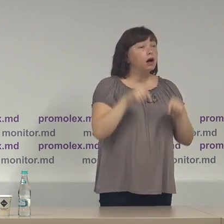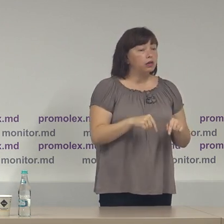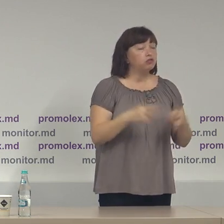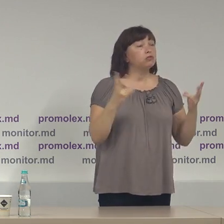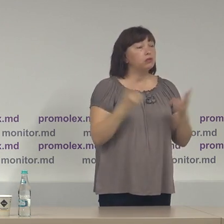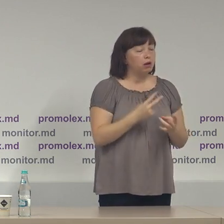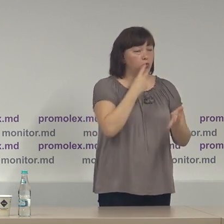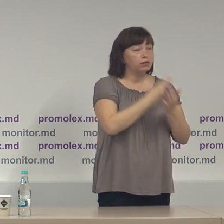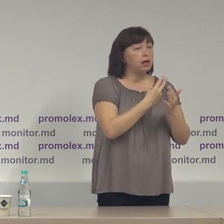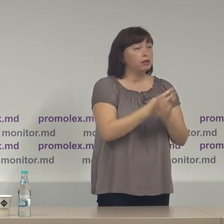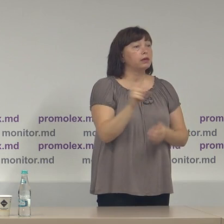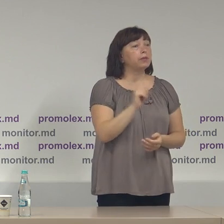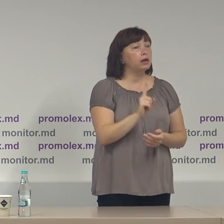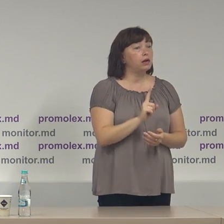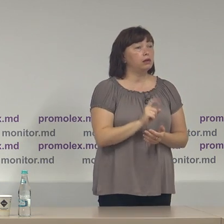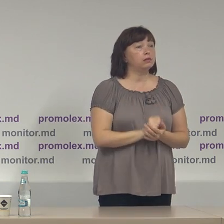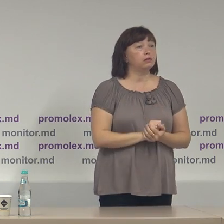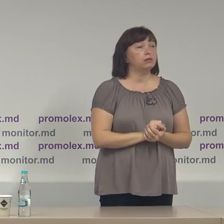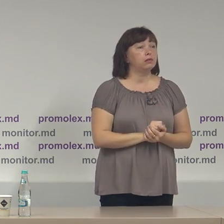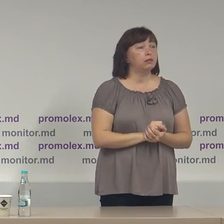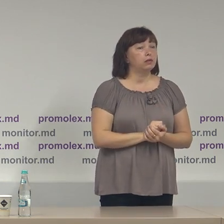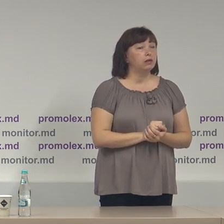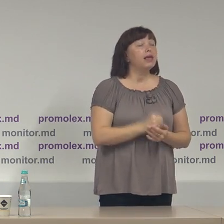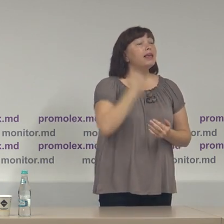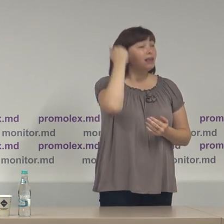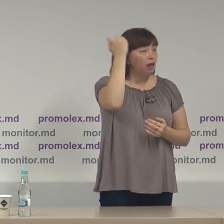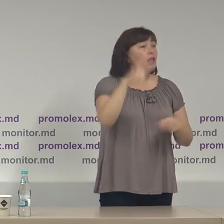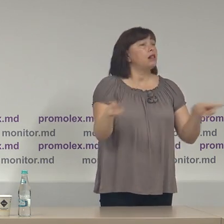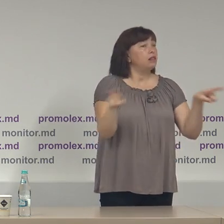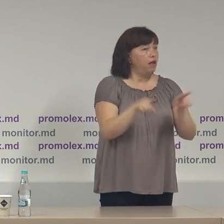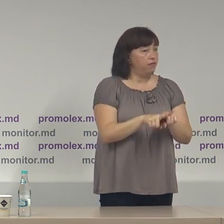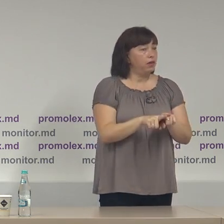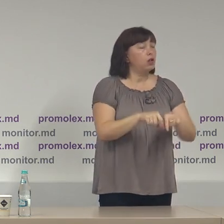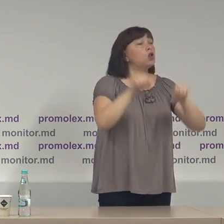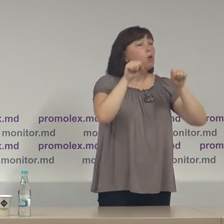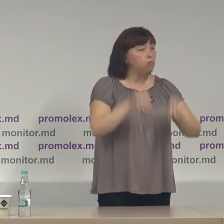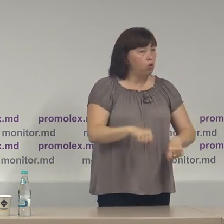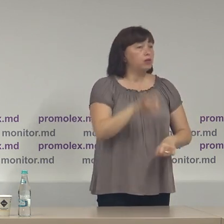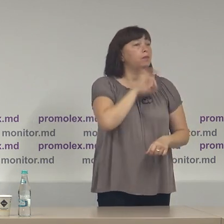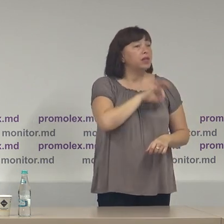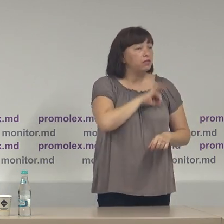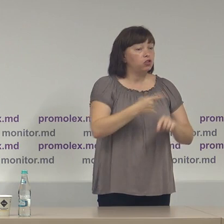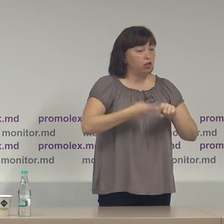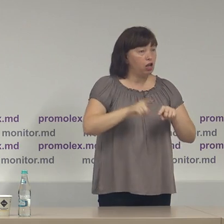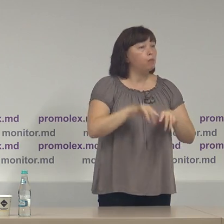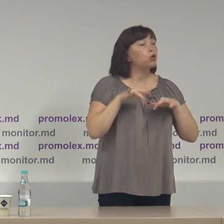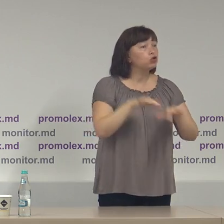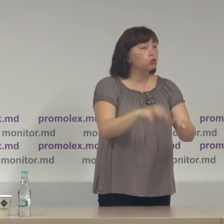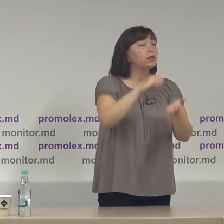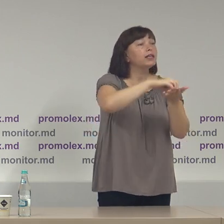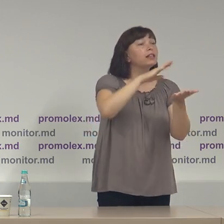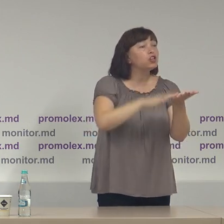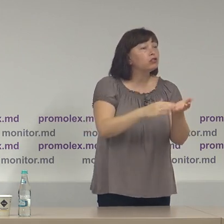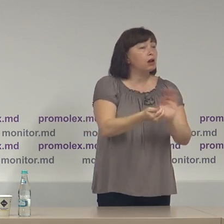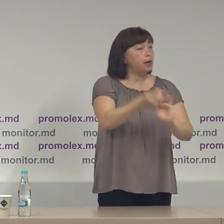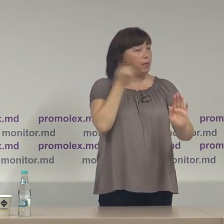trebuie să aratăm că ei la fel pot beneficia de acea procedură de înregistrare